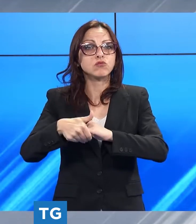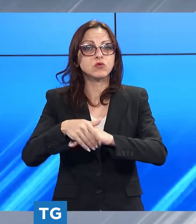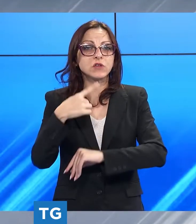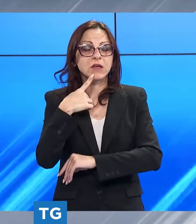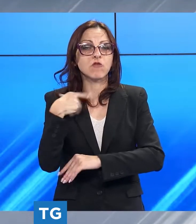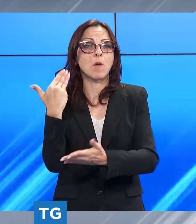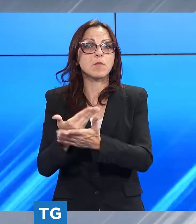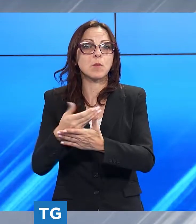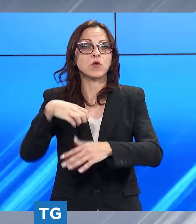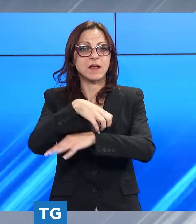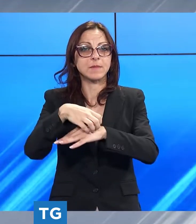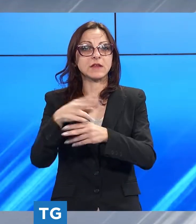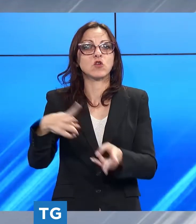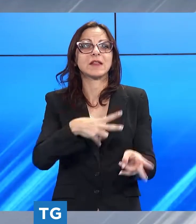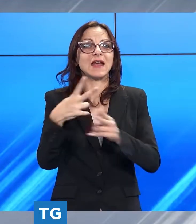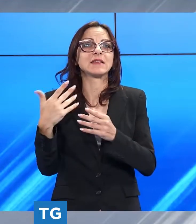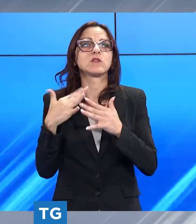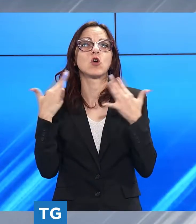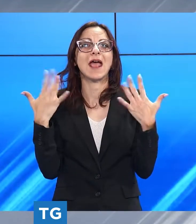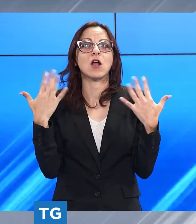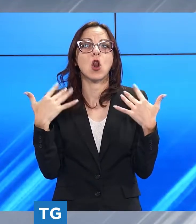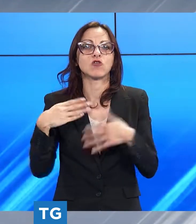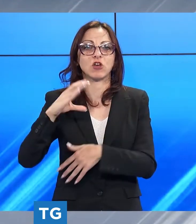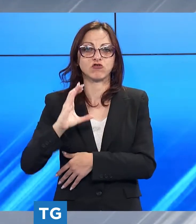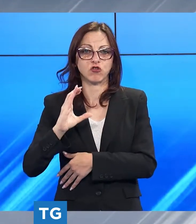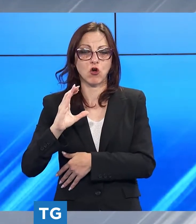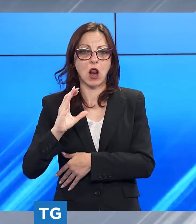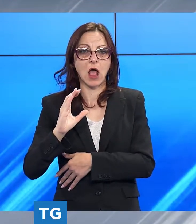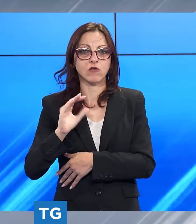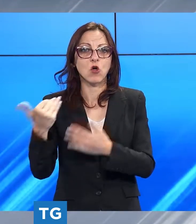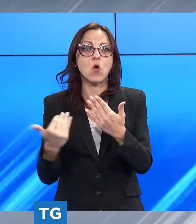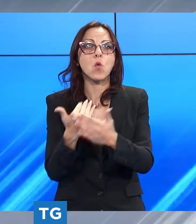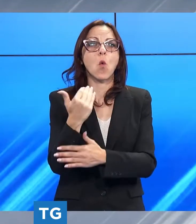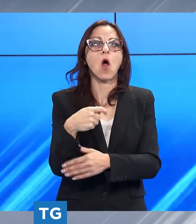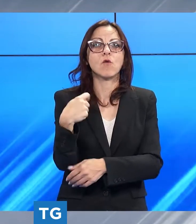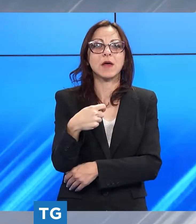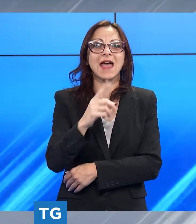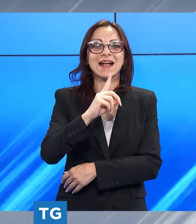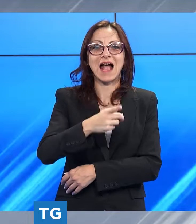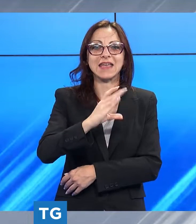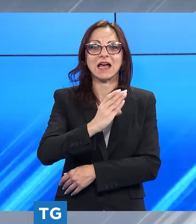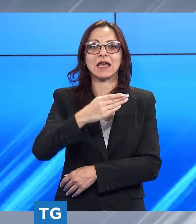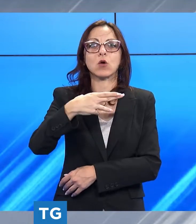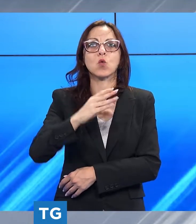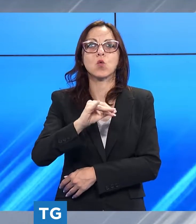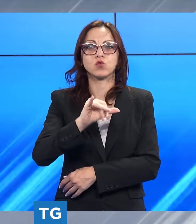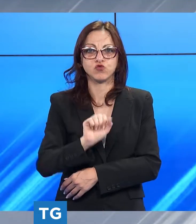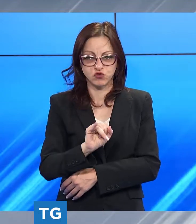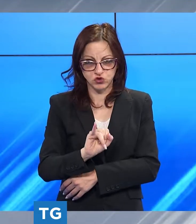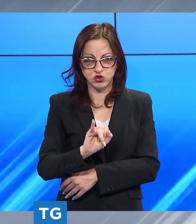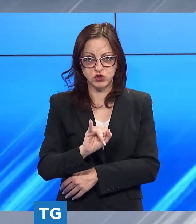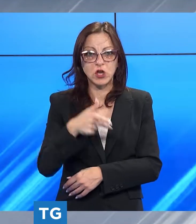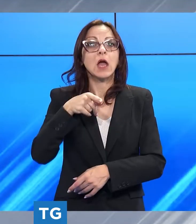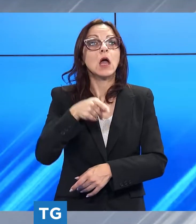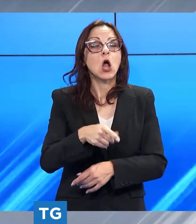ministro alla transizione ecologica cingolani dovrebbe arrivare gaia che cucci attuale commissario del lato idrico del ponente